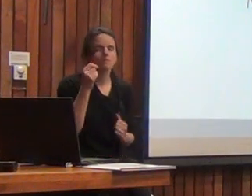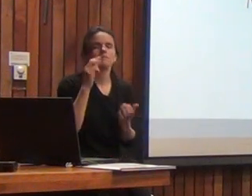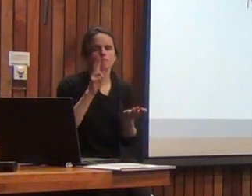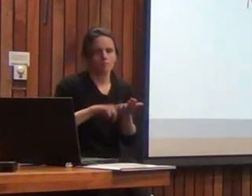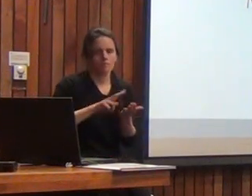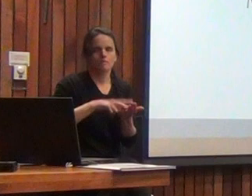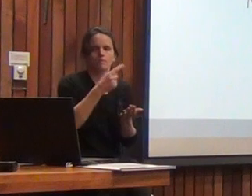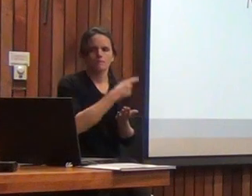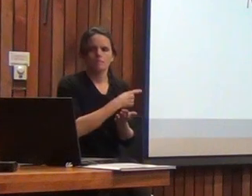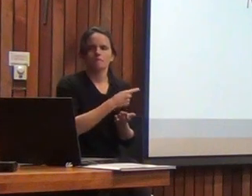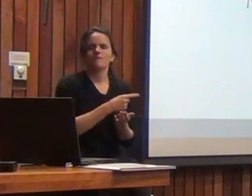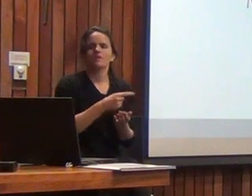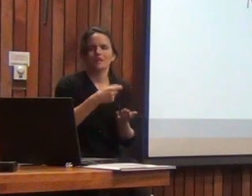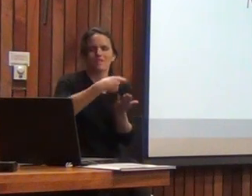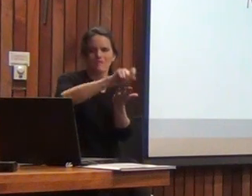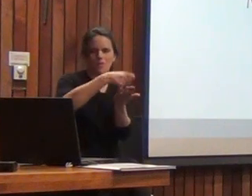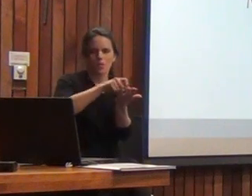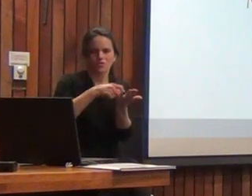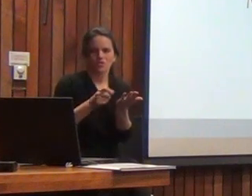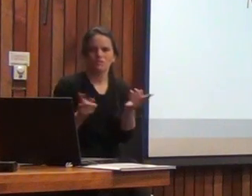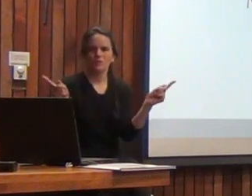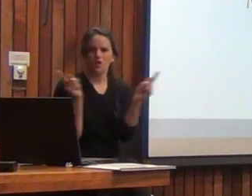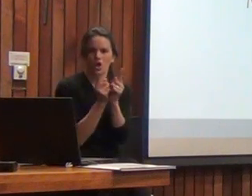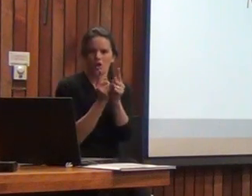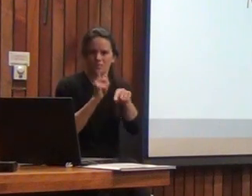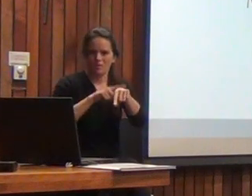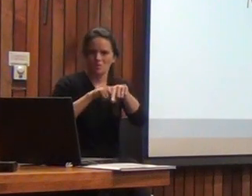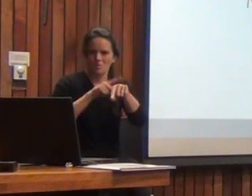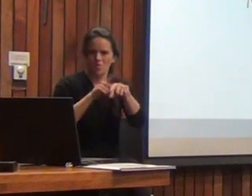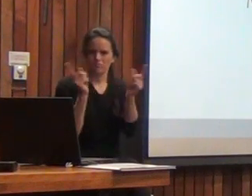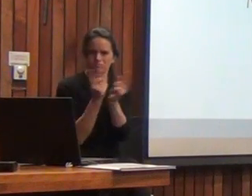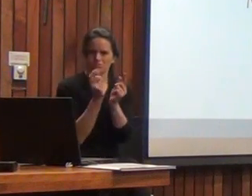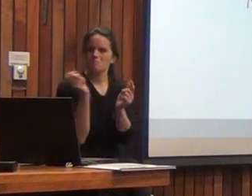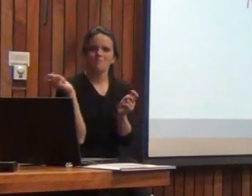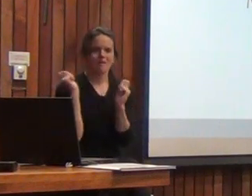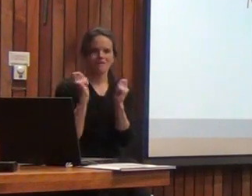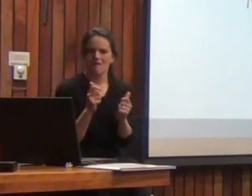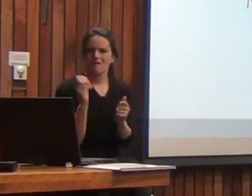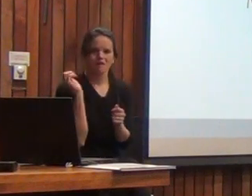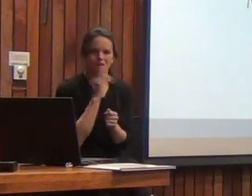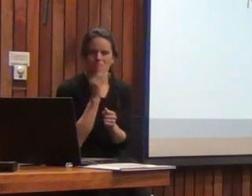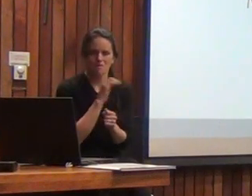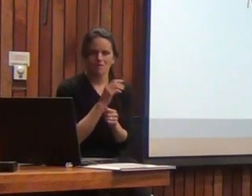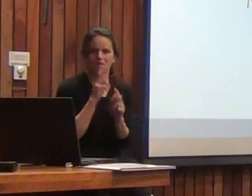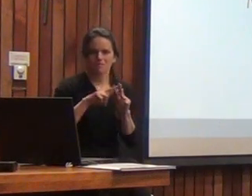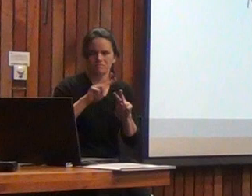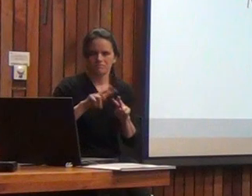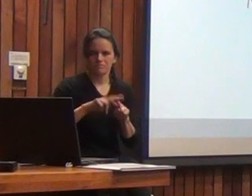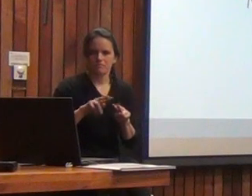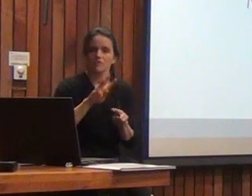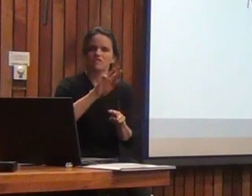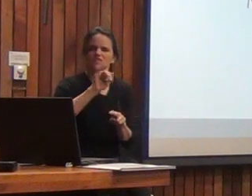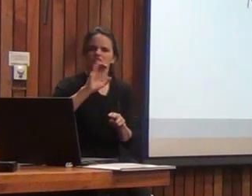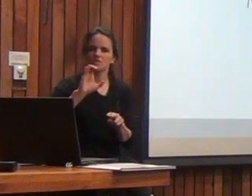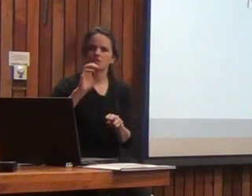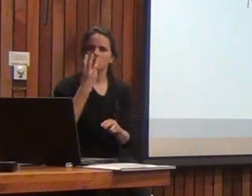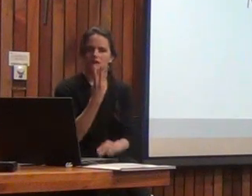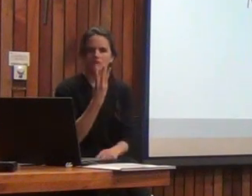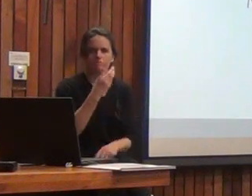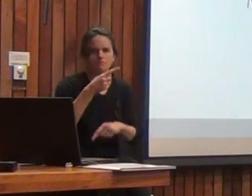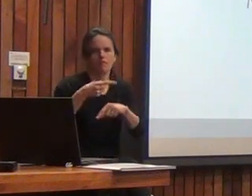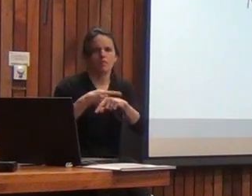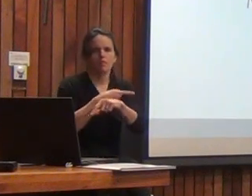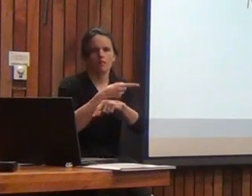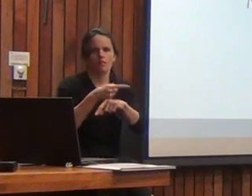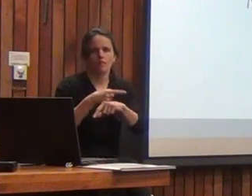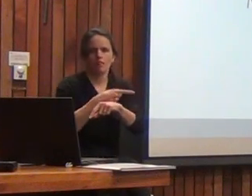lleva menos tiempo de aplicación es más rápido aplicar no sé si ustedes ya ha pasado pero con el BIS-3 realmente uno se demoraba